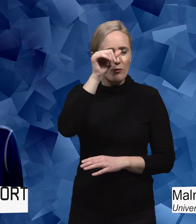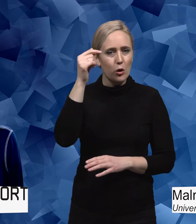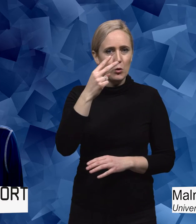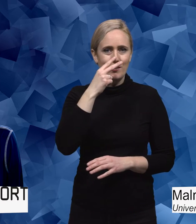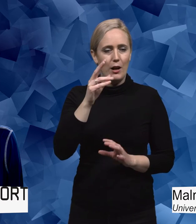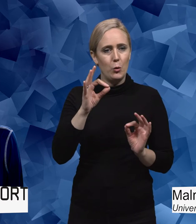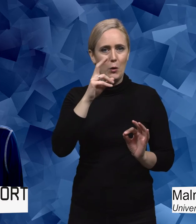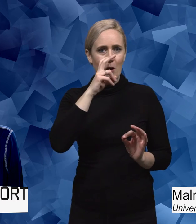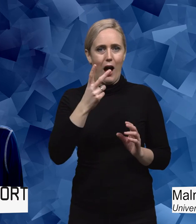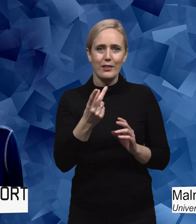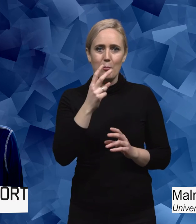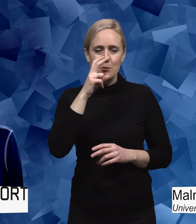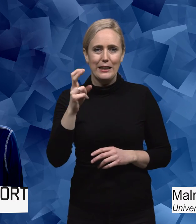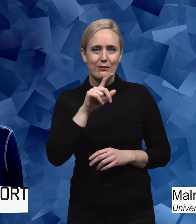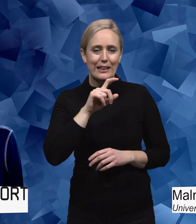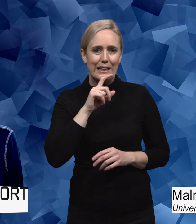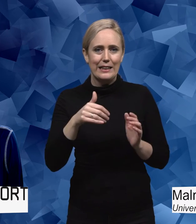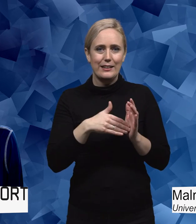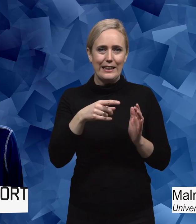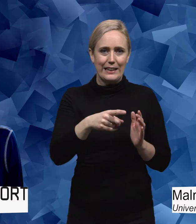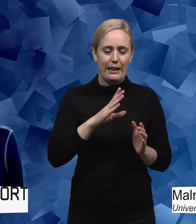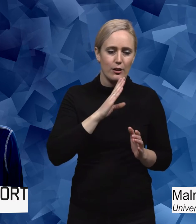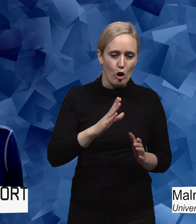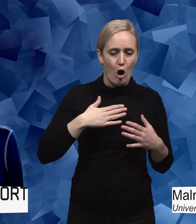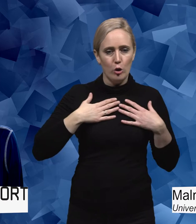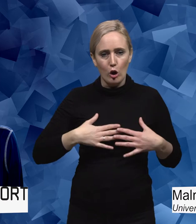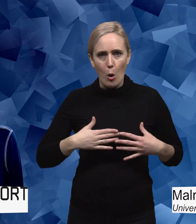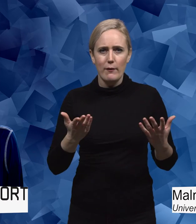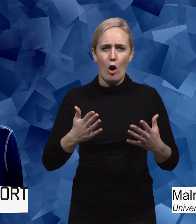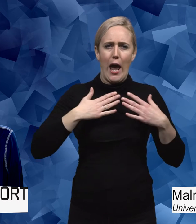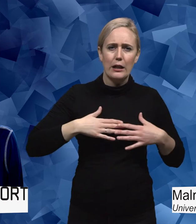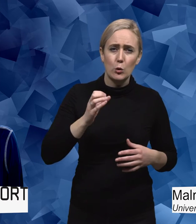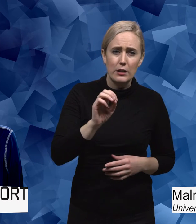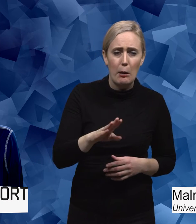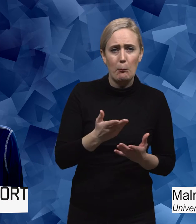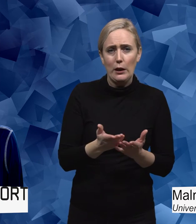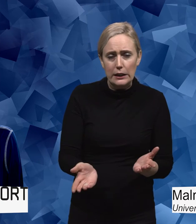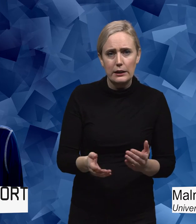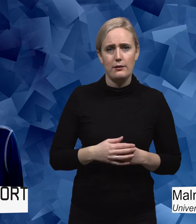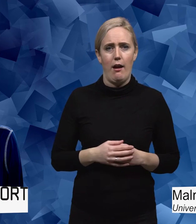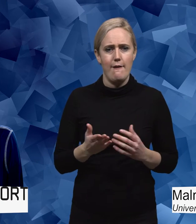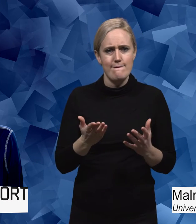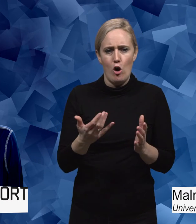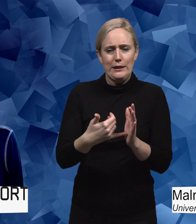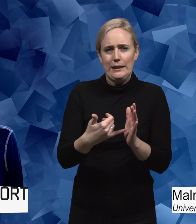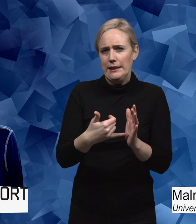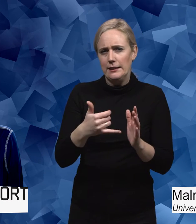rörelse och vilka kroppar som ses som hälsosamma och vad är idrottsundervisning. Och idrottslärarutbildningen